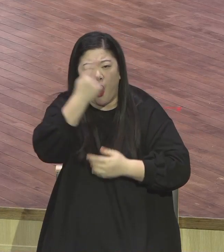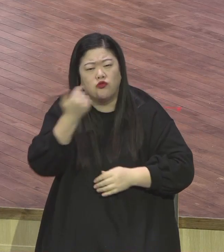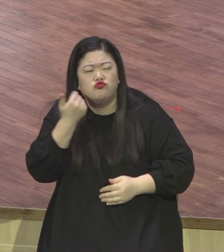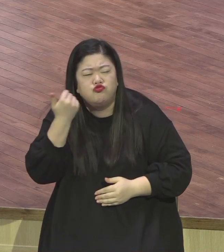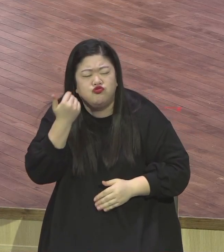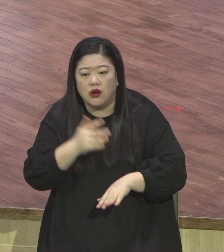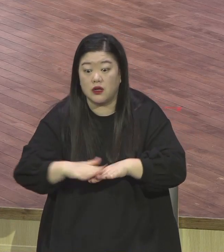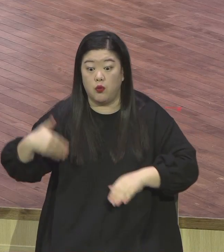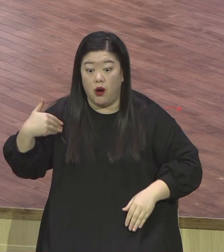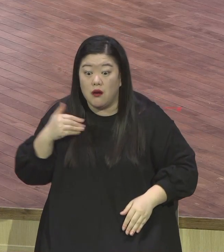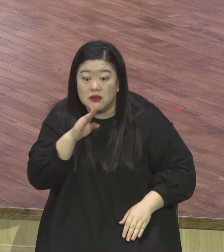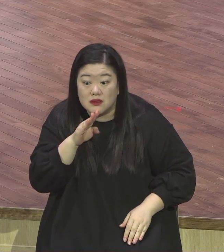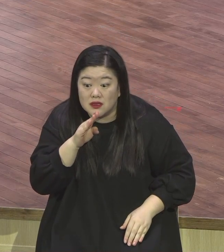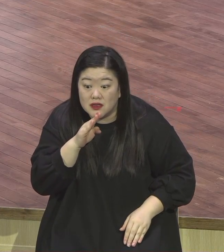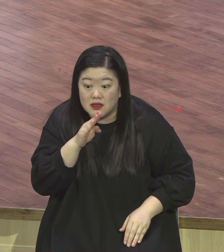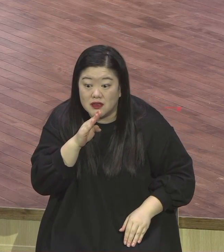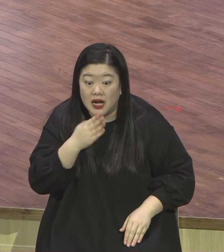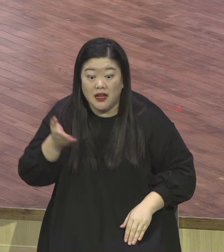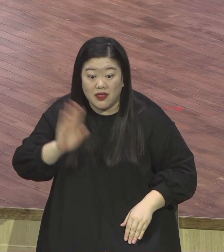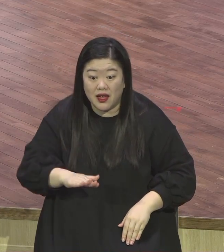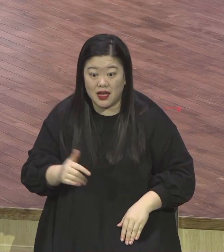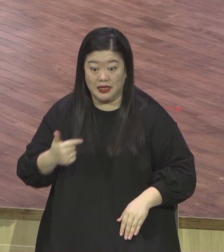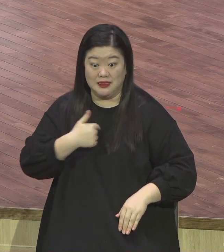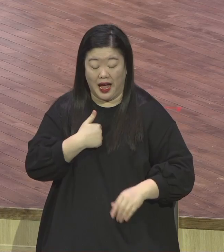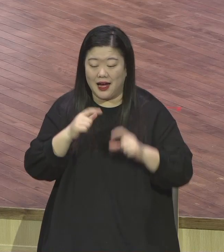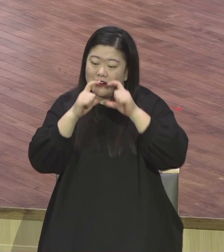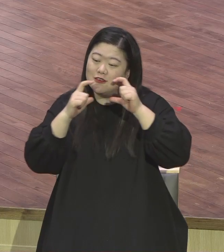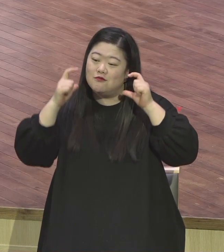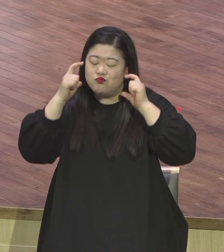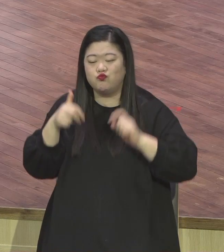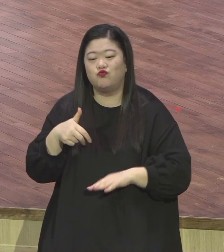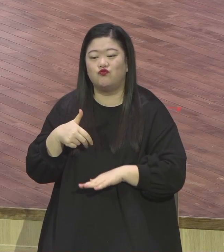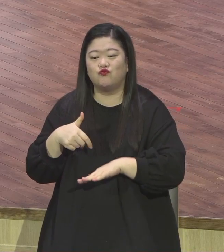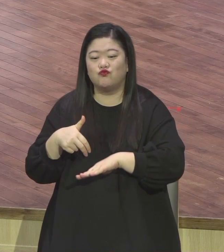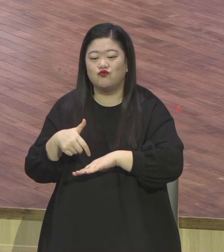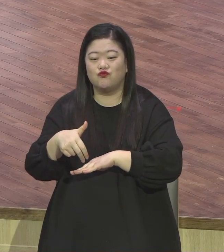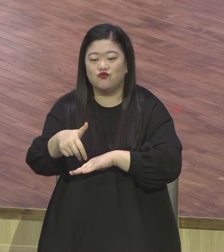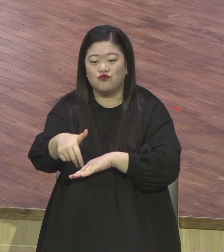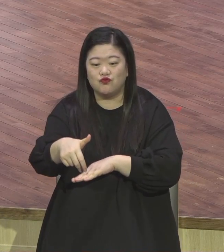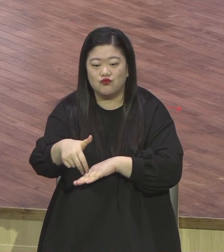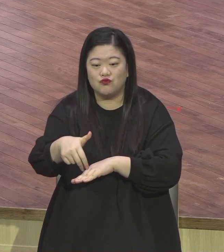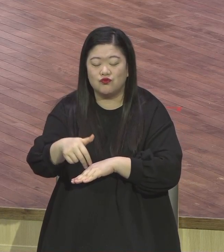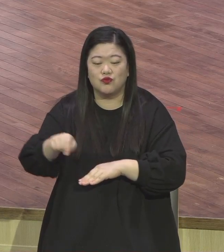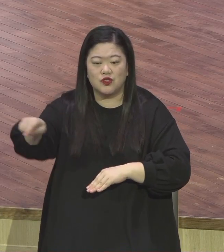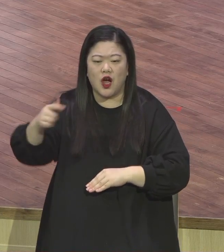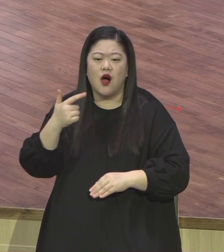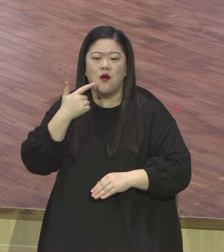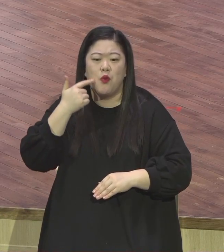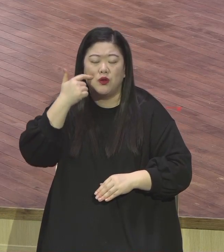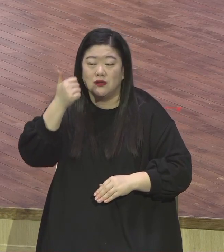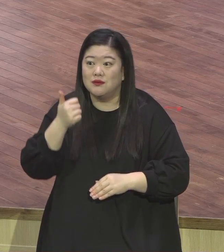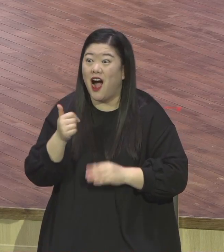일단 어떤 분은 말하는 말하는 사람들도 있는데 특징이 뭐냐 이상해요. 나를 쳐다보고 웃어요.